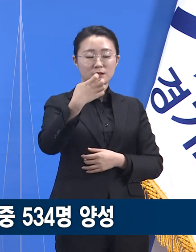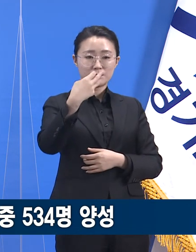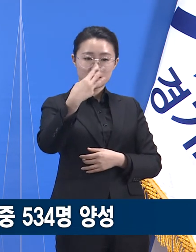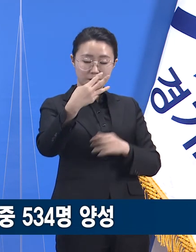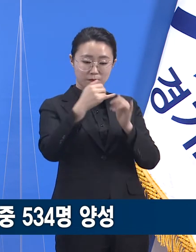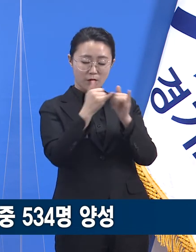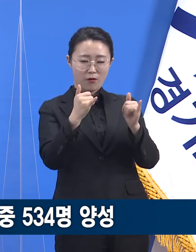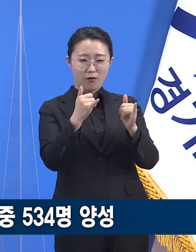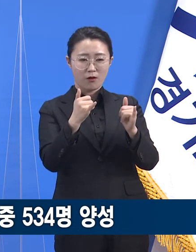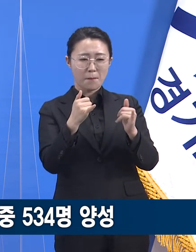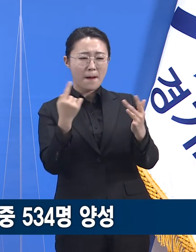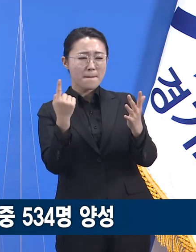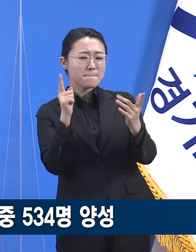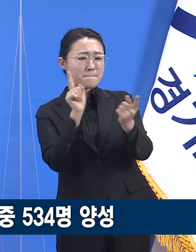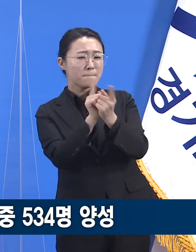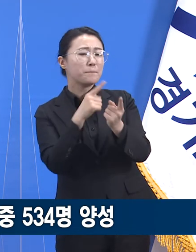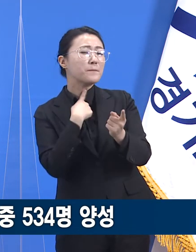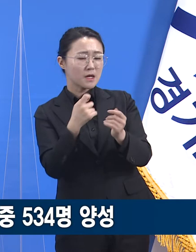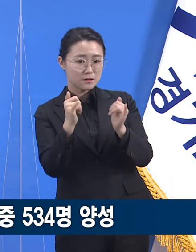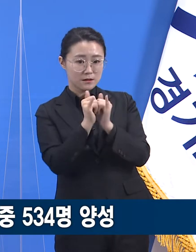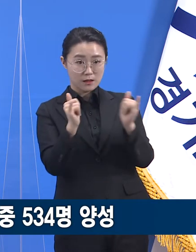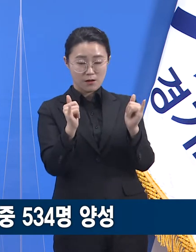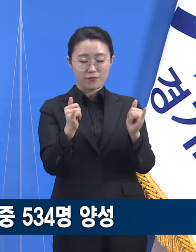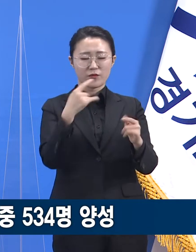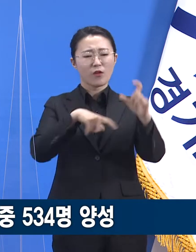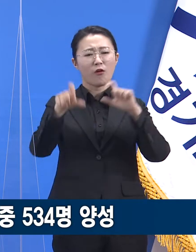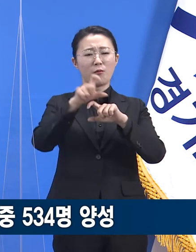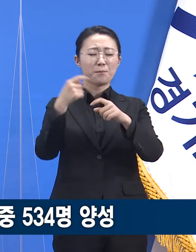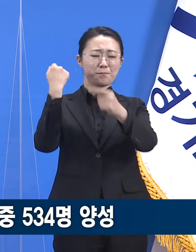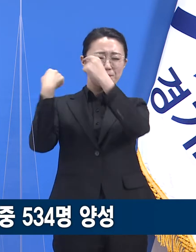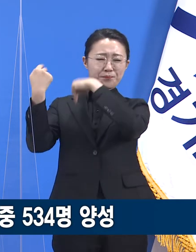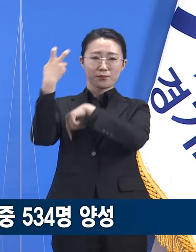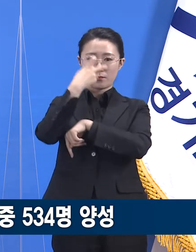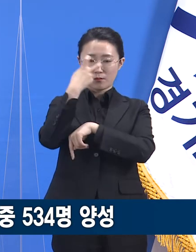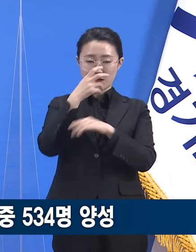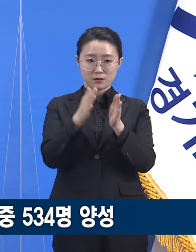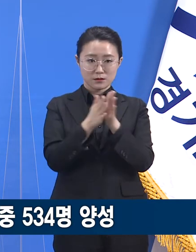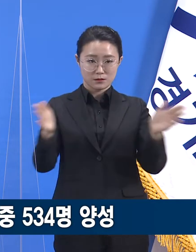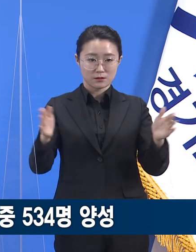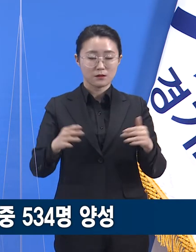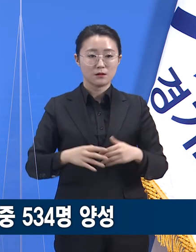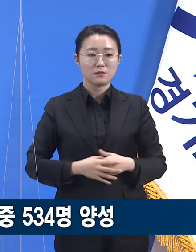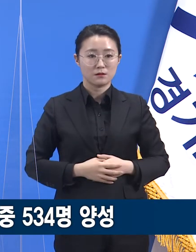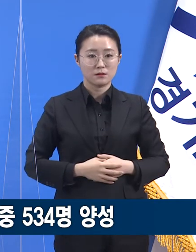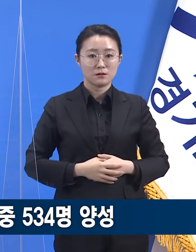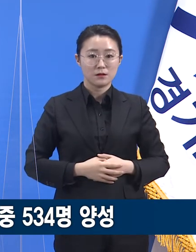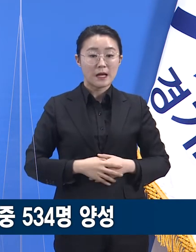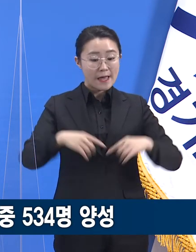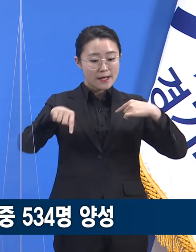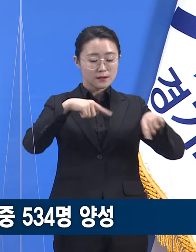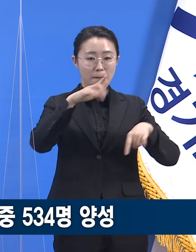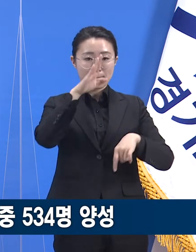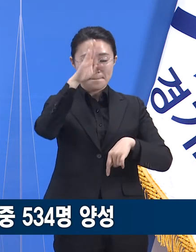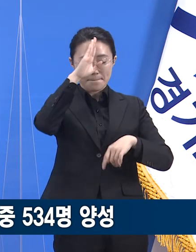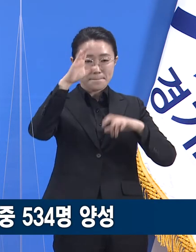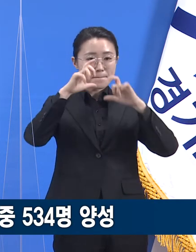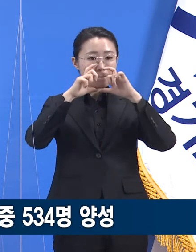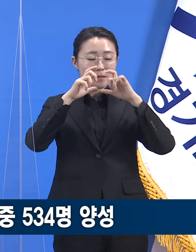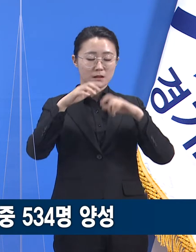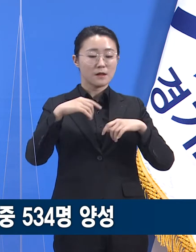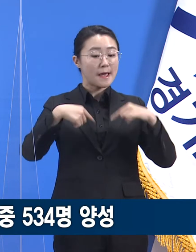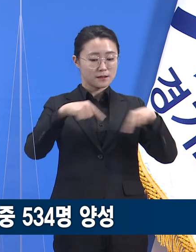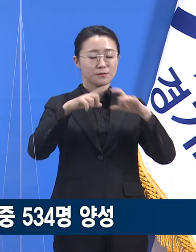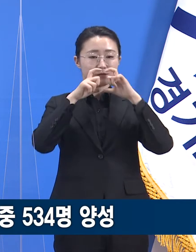3월 8일부터 22일까지 보름간에 경기도 행정명령 기간 동안 10인